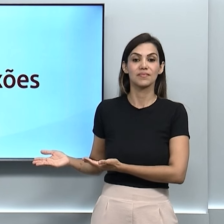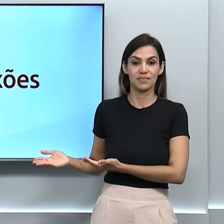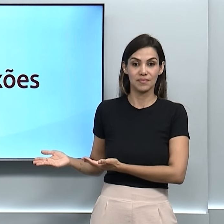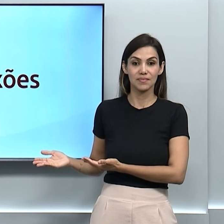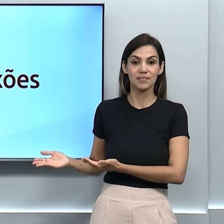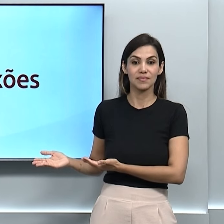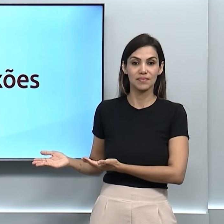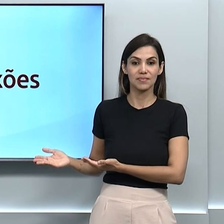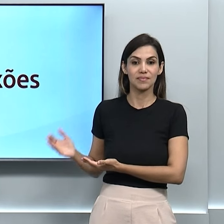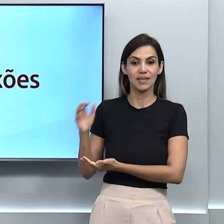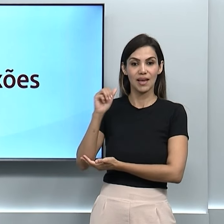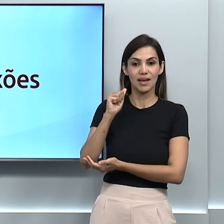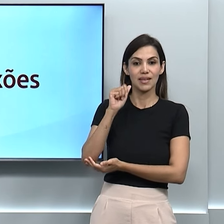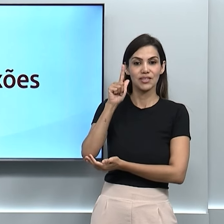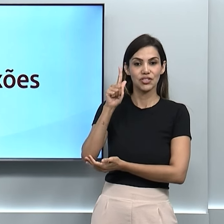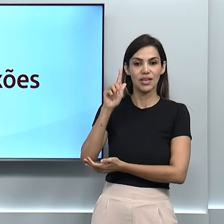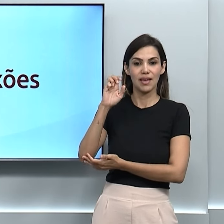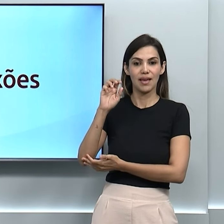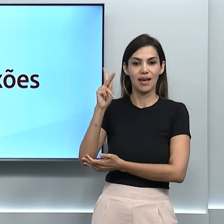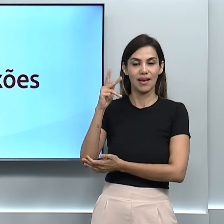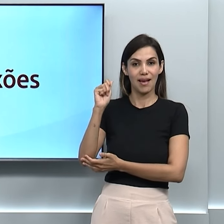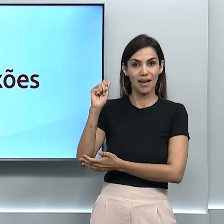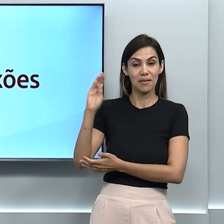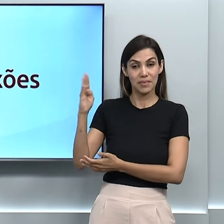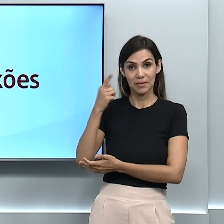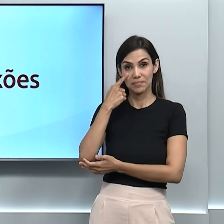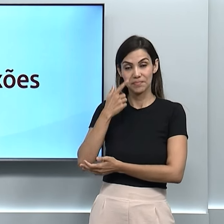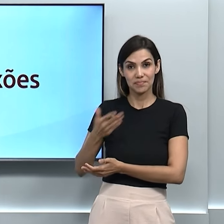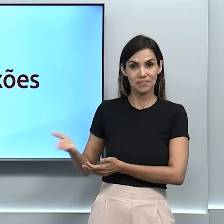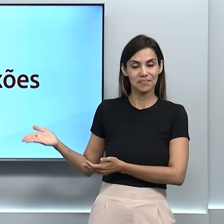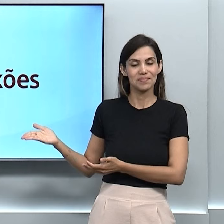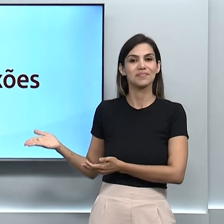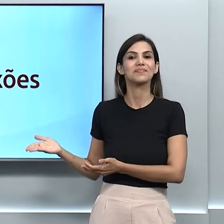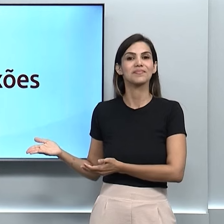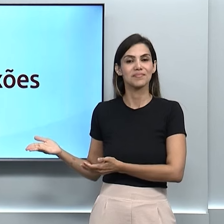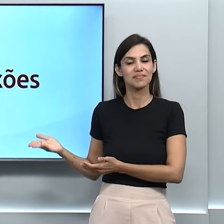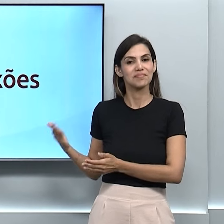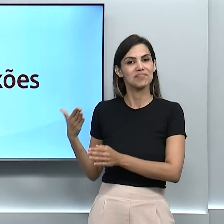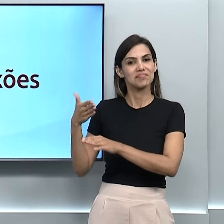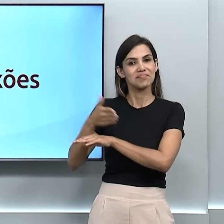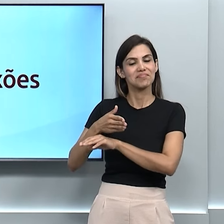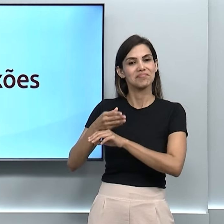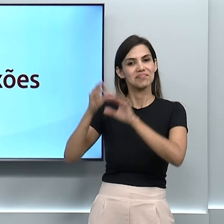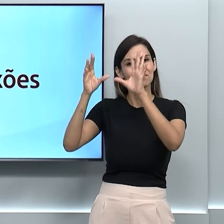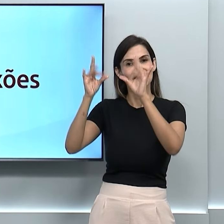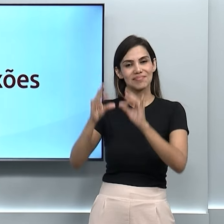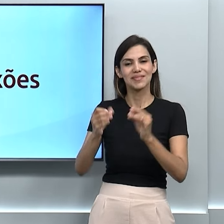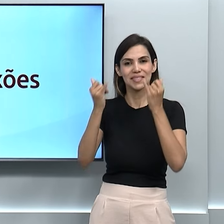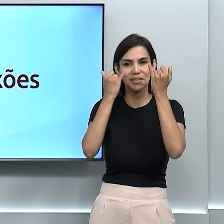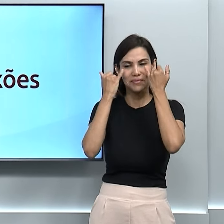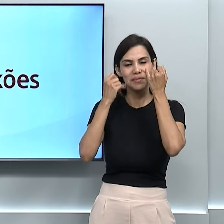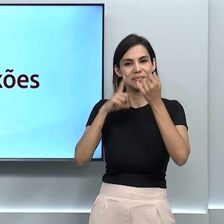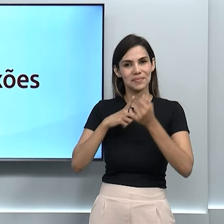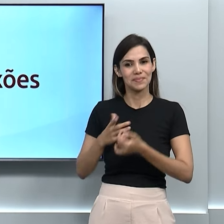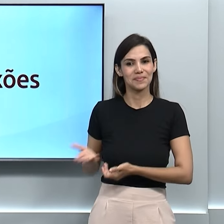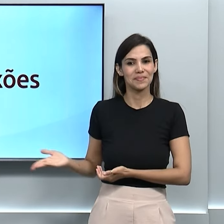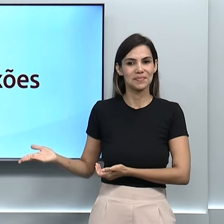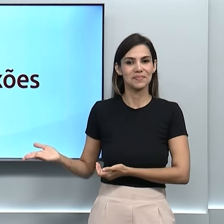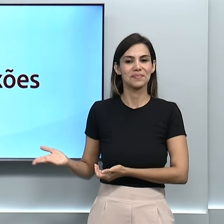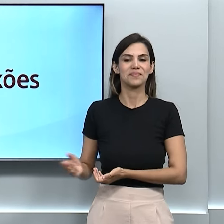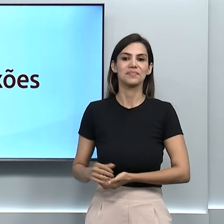é A-G-E-H-A-B. goias.gov.br barra AGEAB.